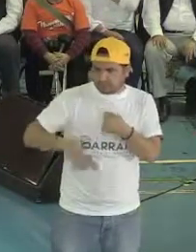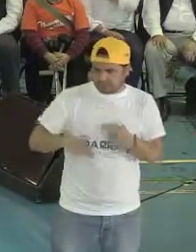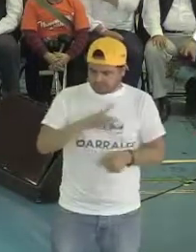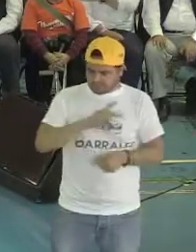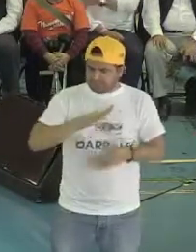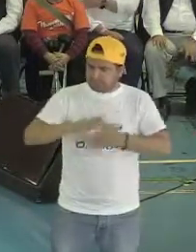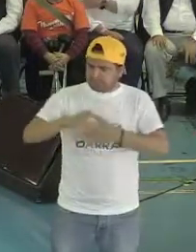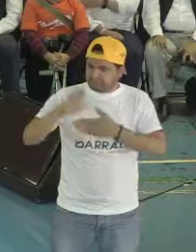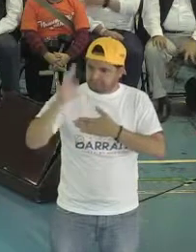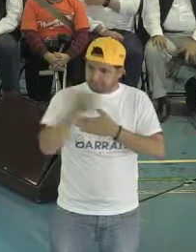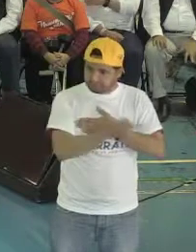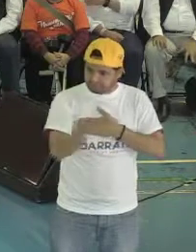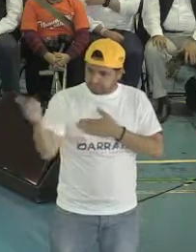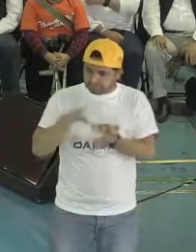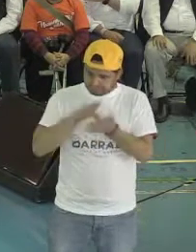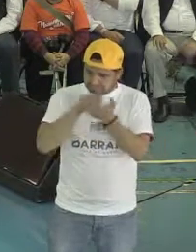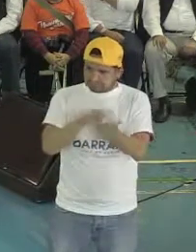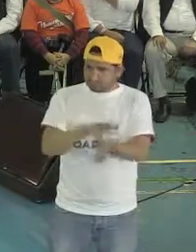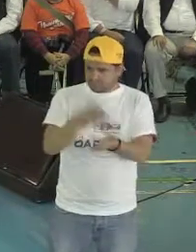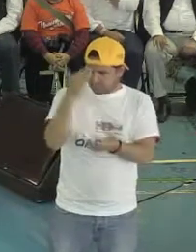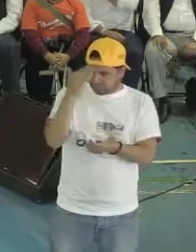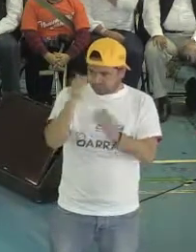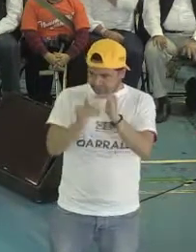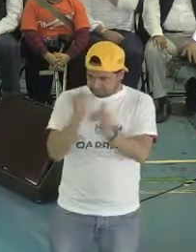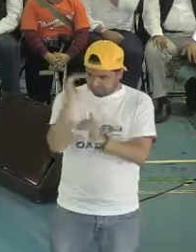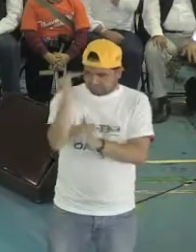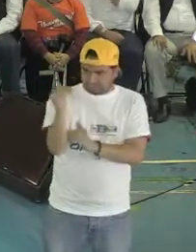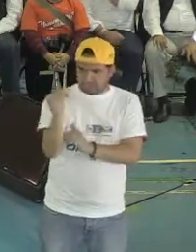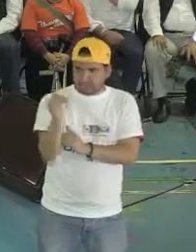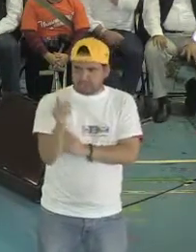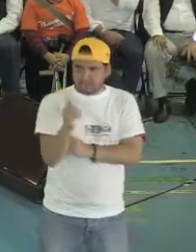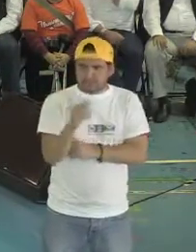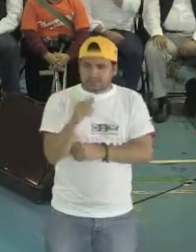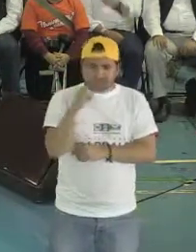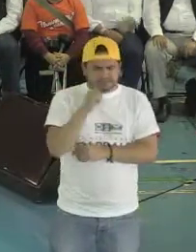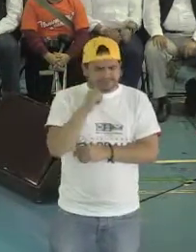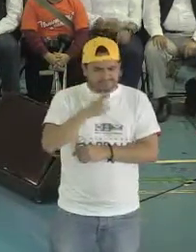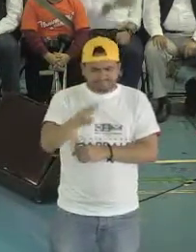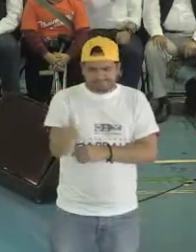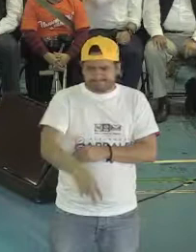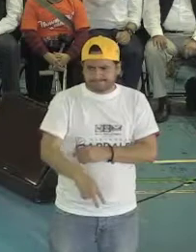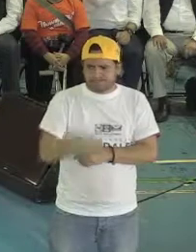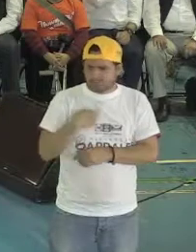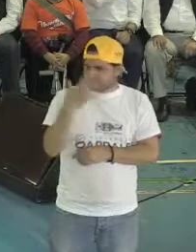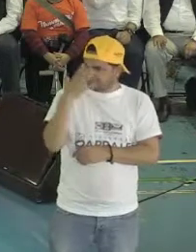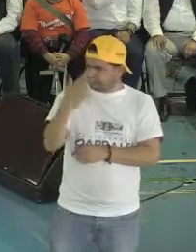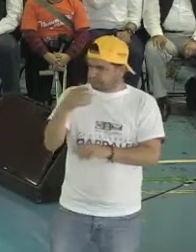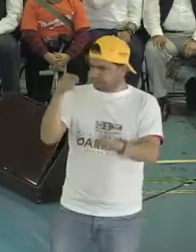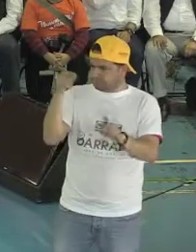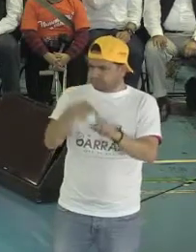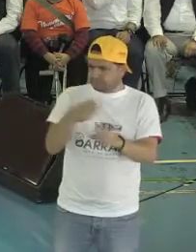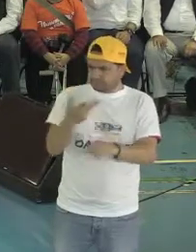con el apoyo de ustedes vamos a encabezar, nos estamos tomando muy en serio lo que tiene que ver con protección